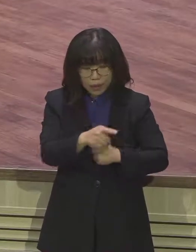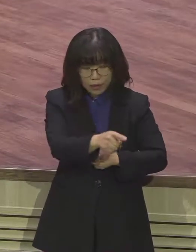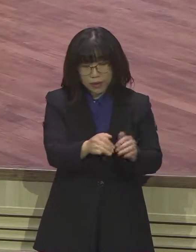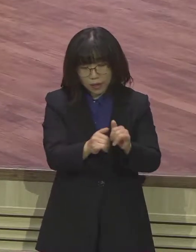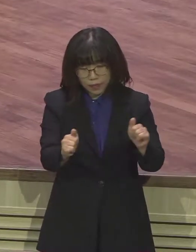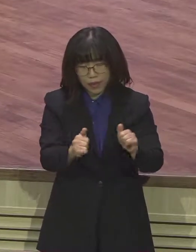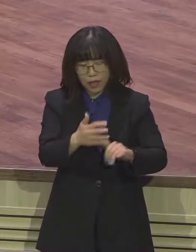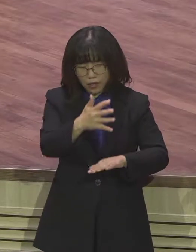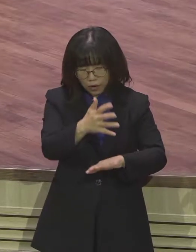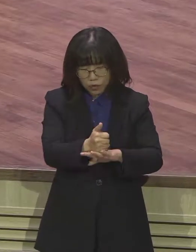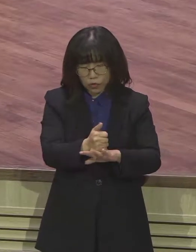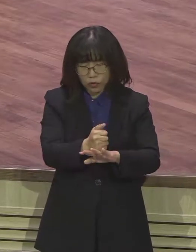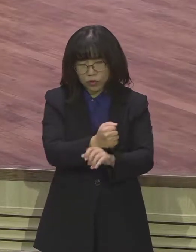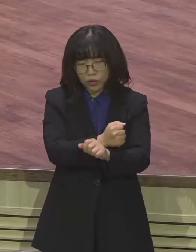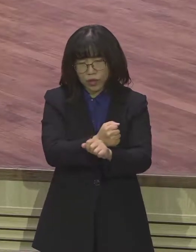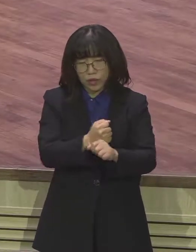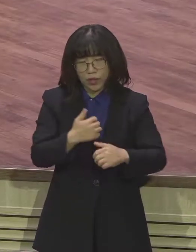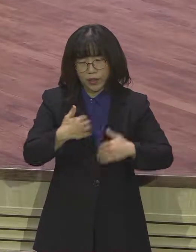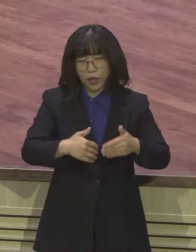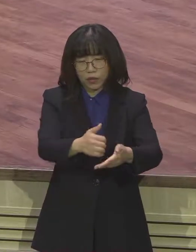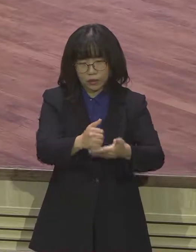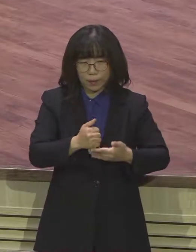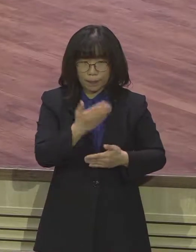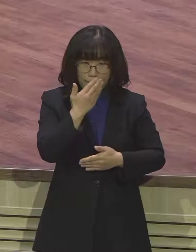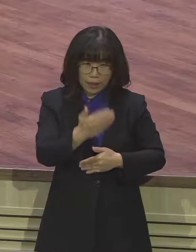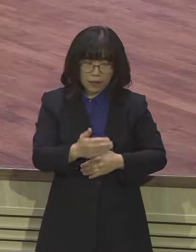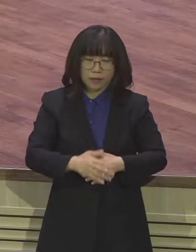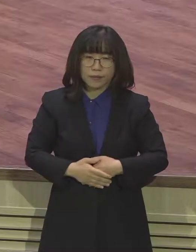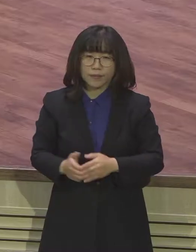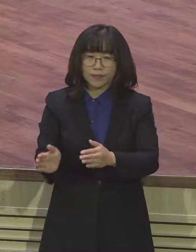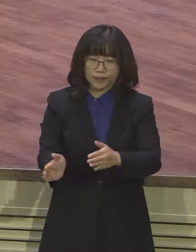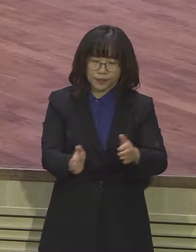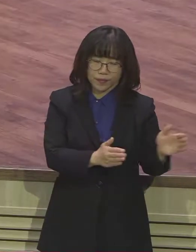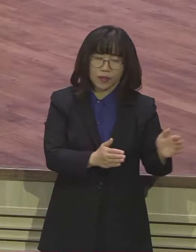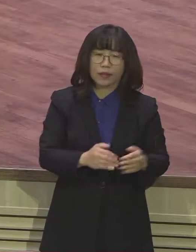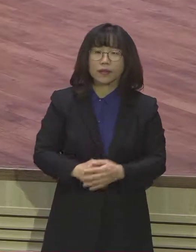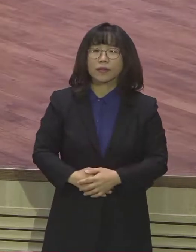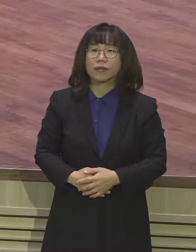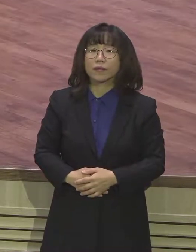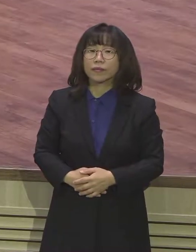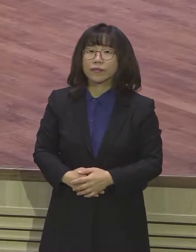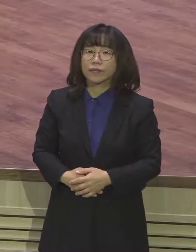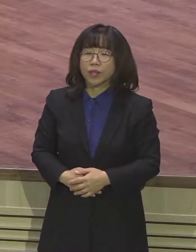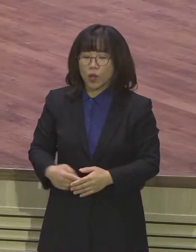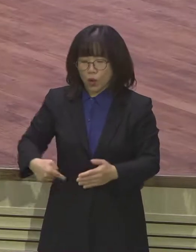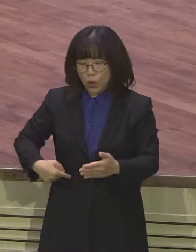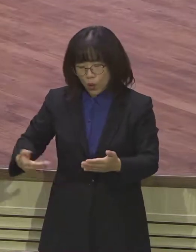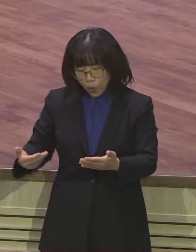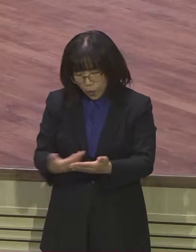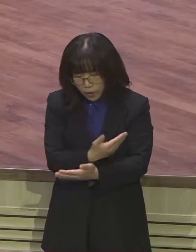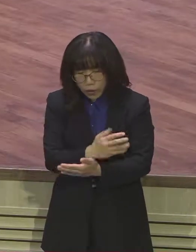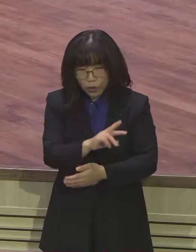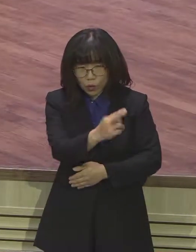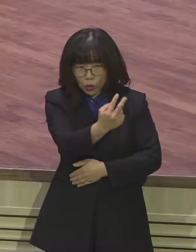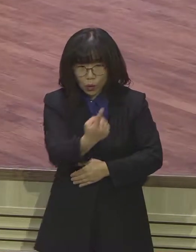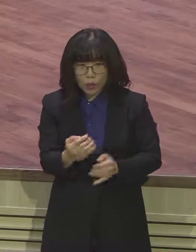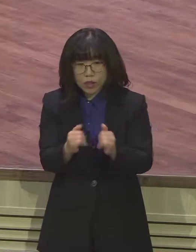오늘 암호석 9장 11절의 15절에도 보면 이렇게 해계하고 돌아온 자에게 하나님이 주시는 다섯 가지